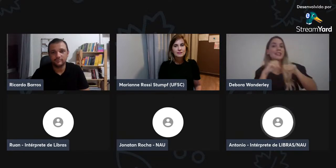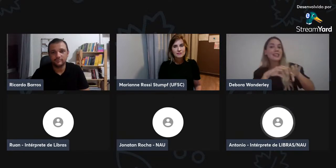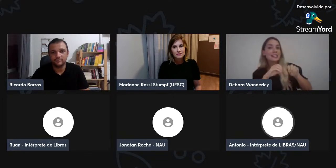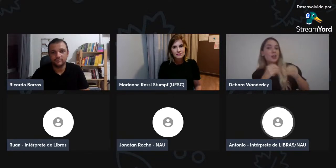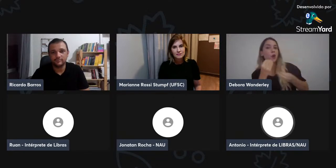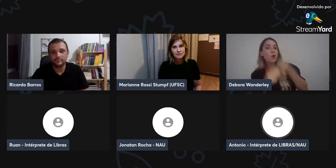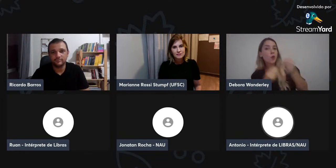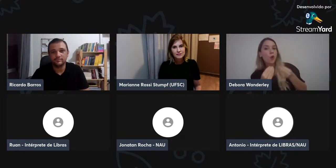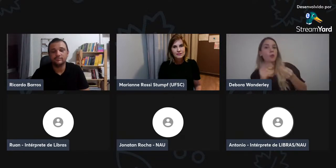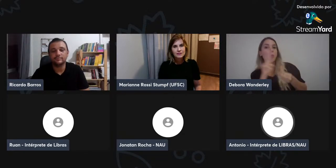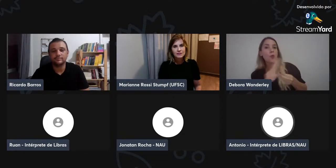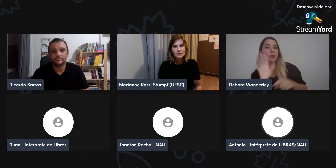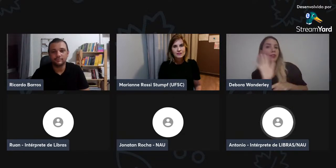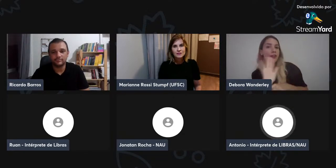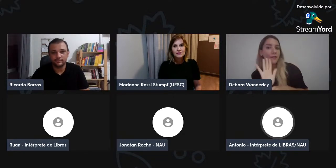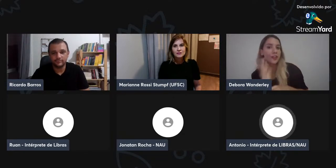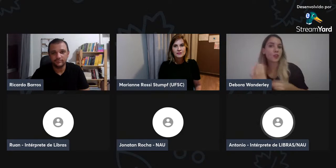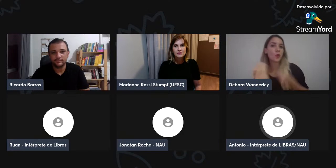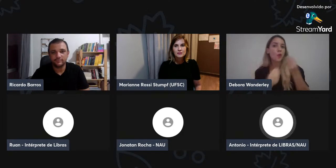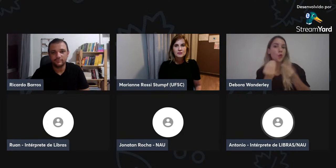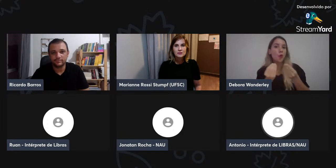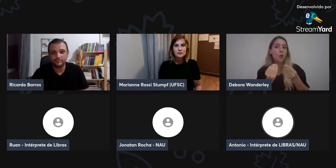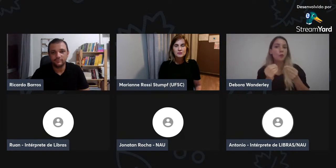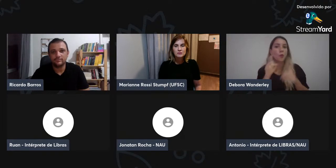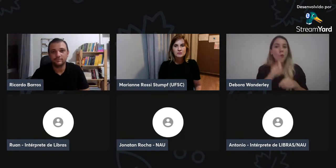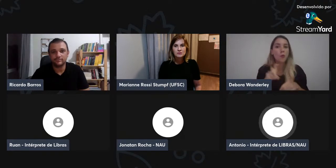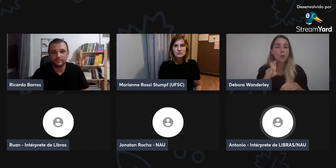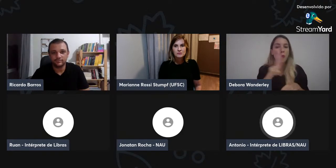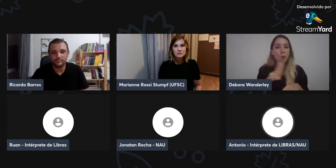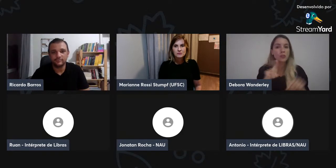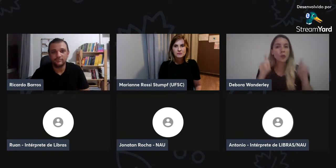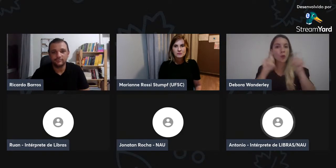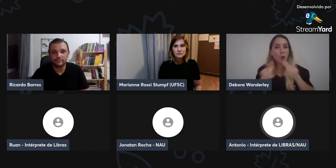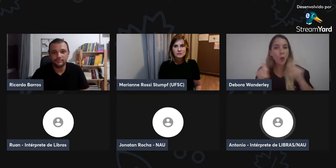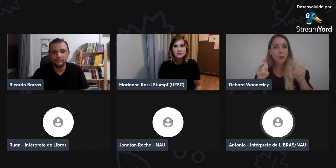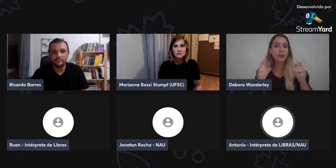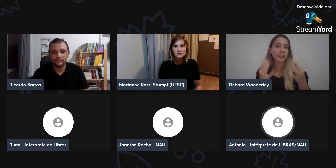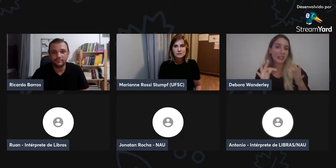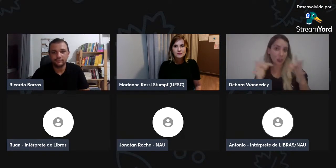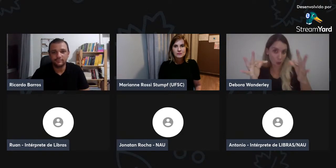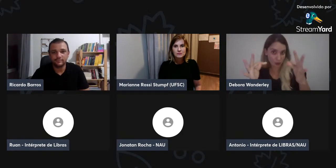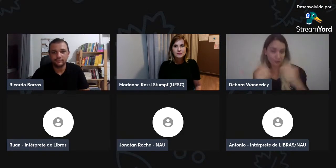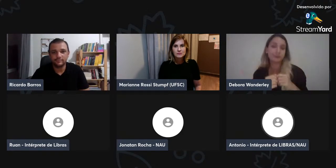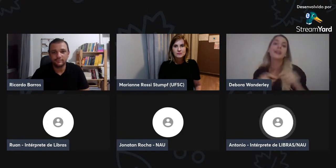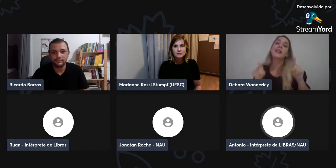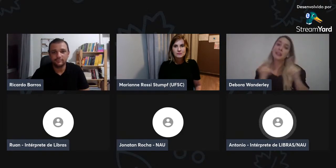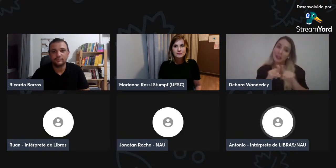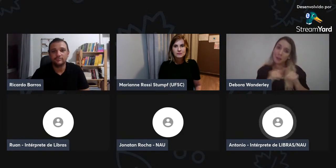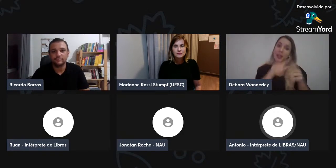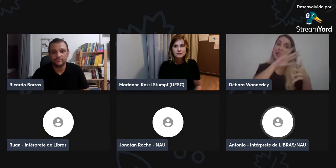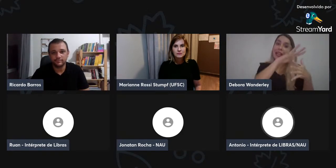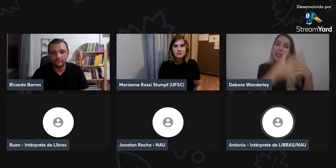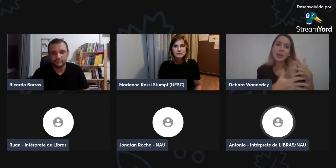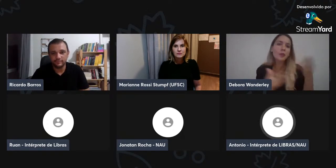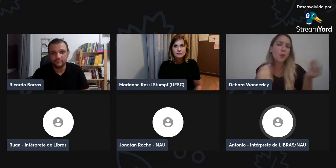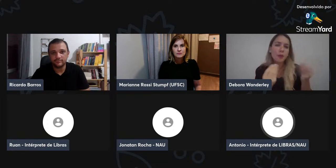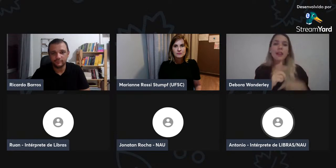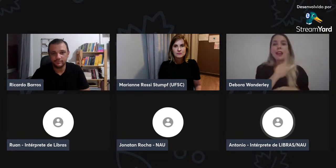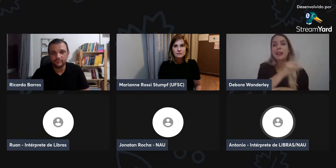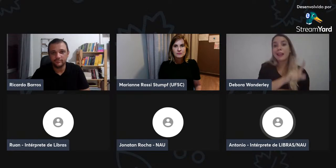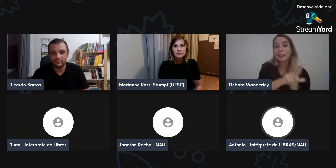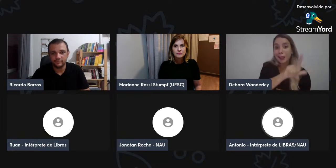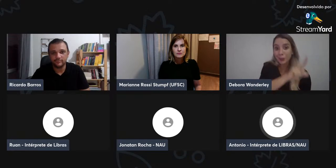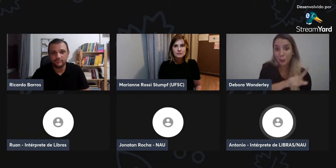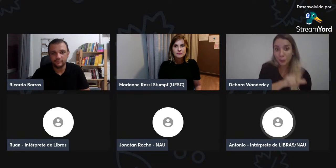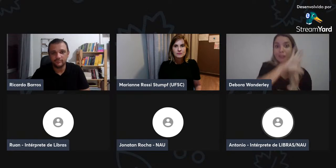de vídeos, também, a divulgação para o ensino, tudo, para o ensino, como é que vai utilizar o computador, os